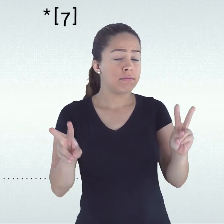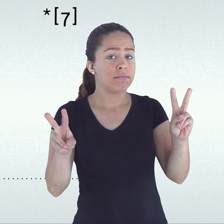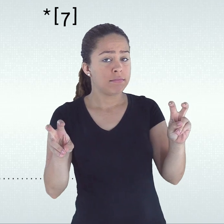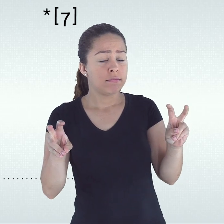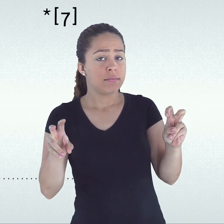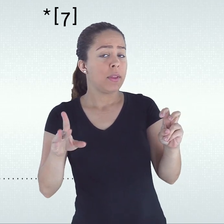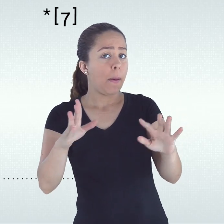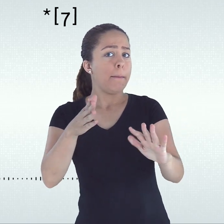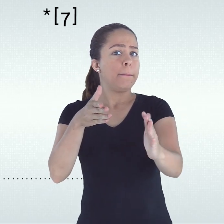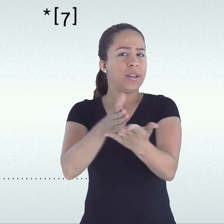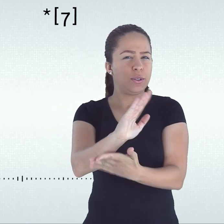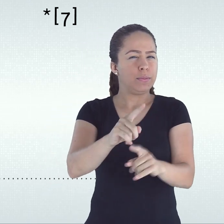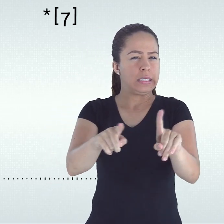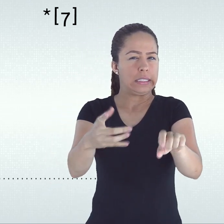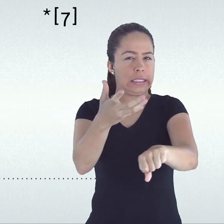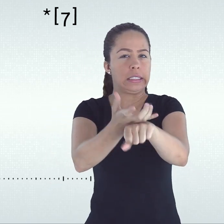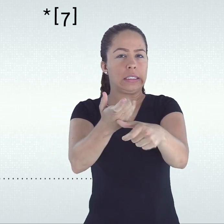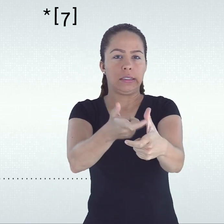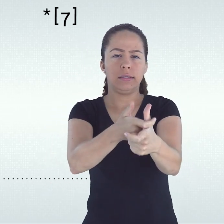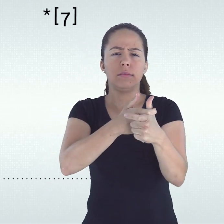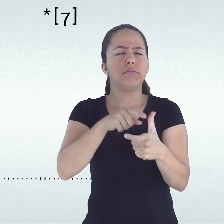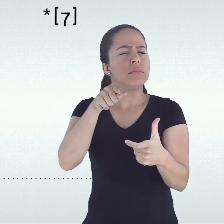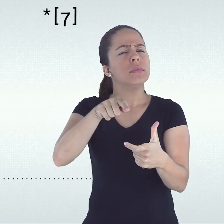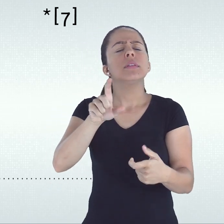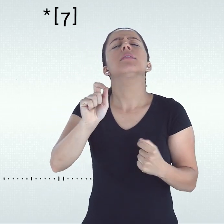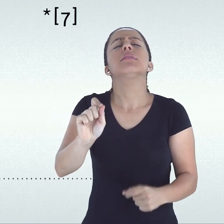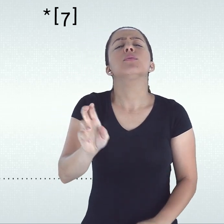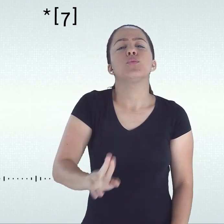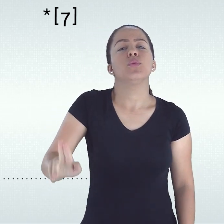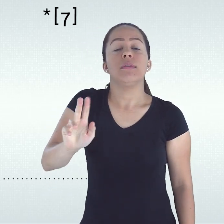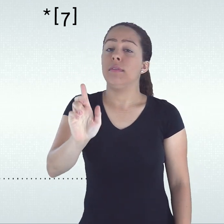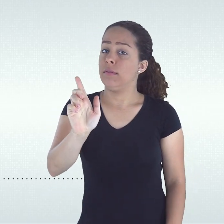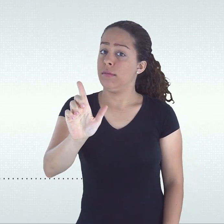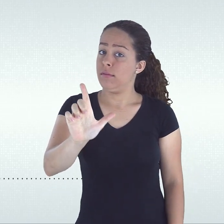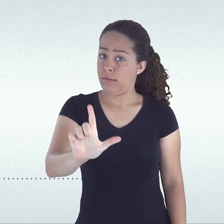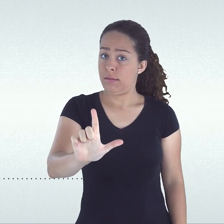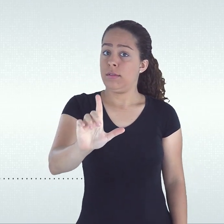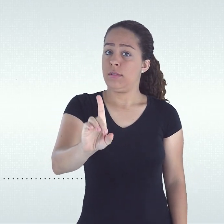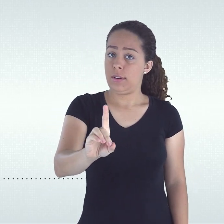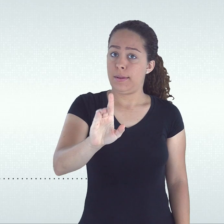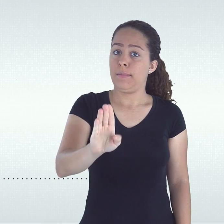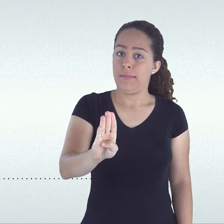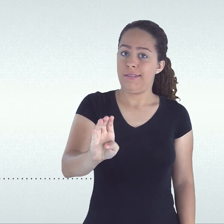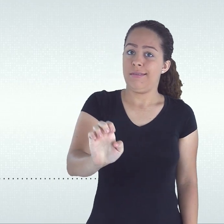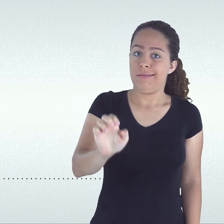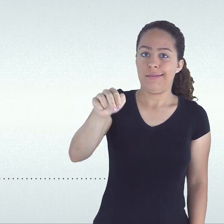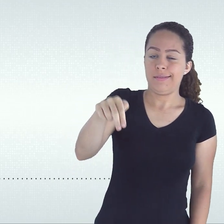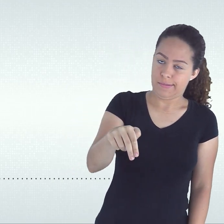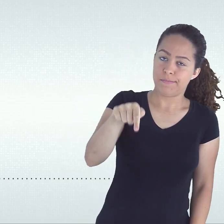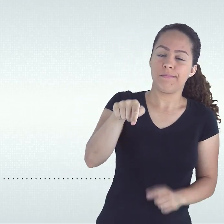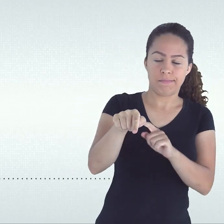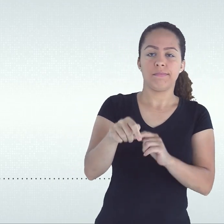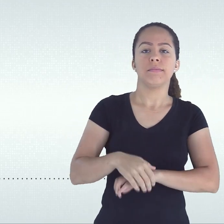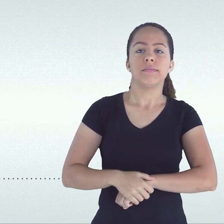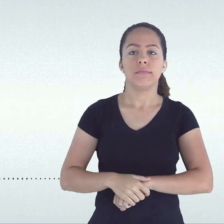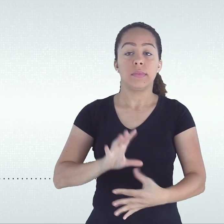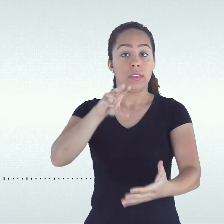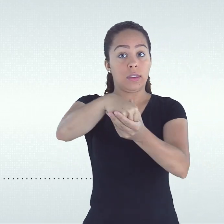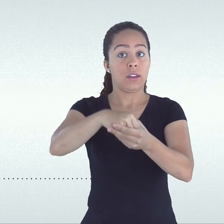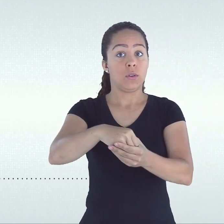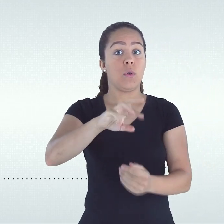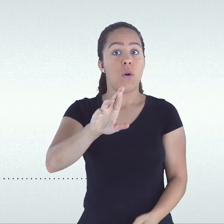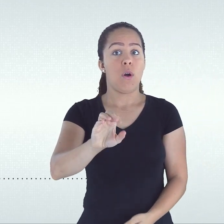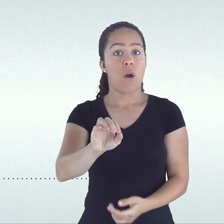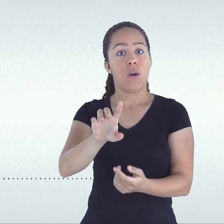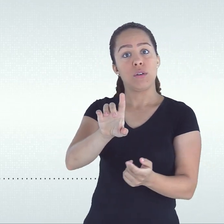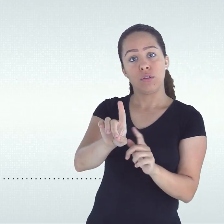O termo progressão parcial é utilizado pela LDBEN. No